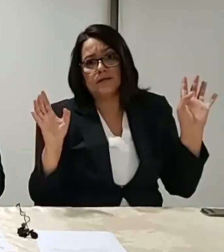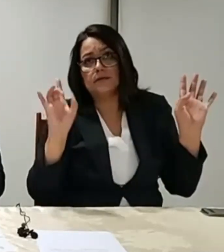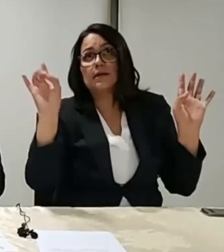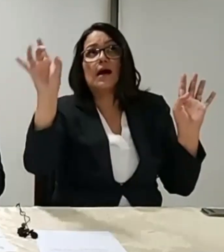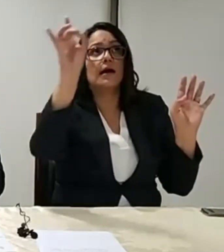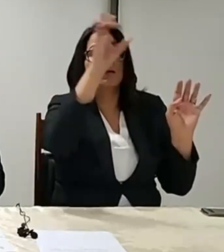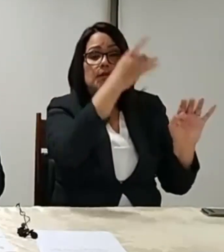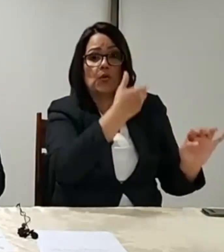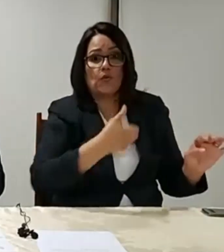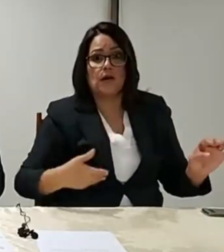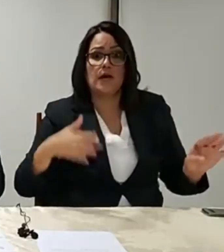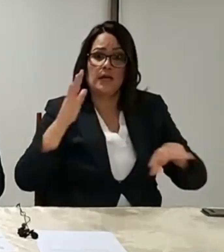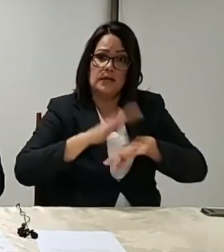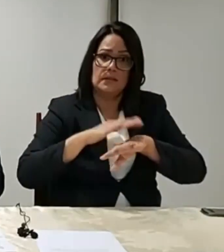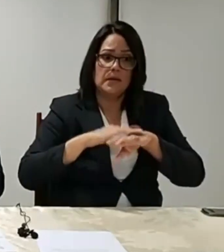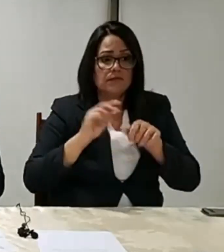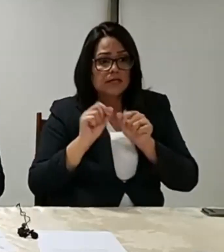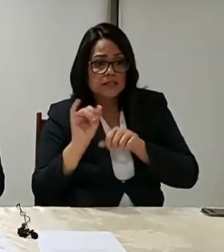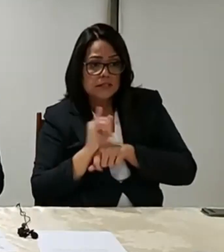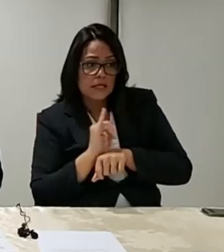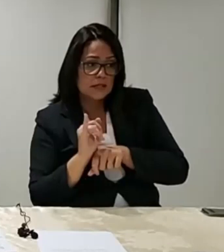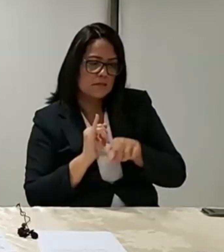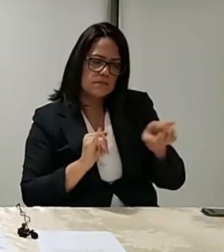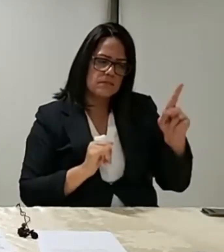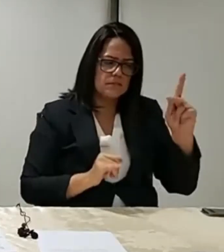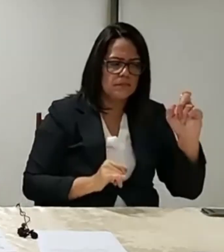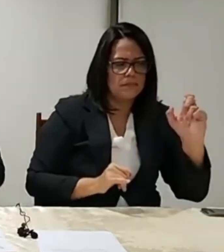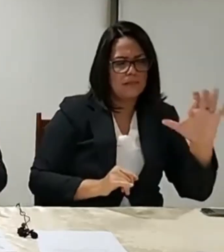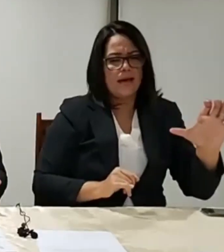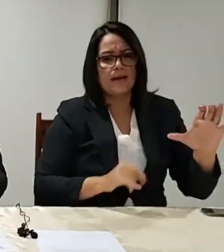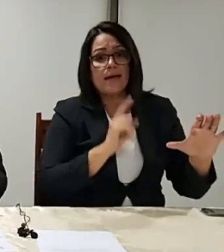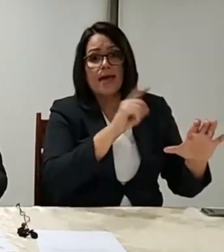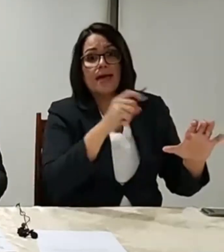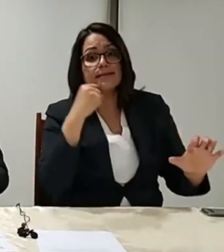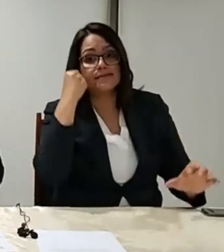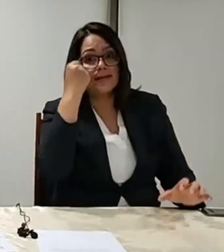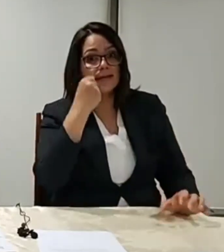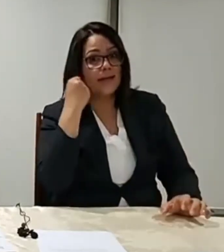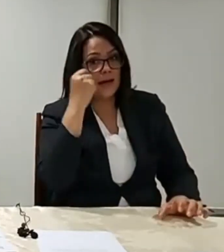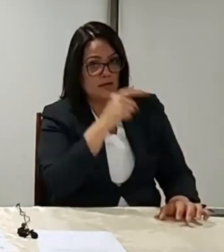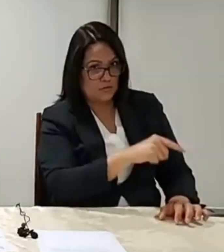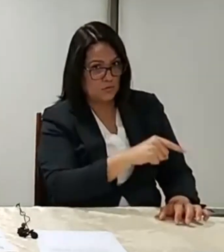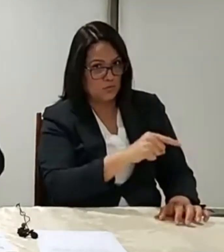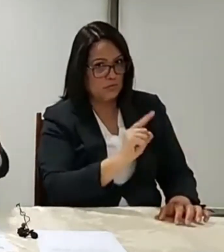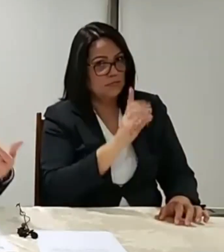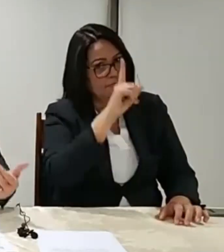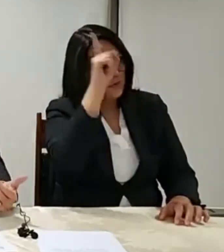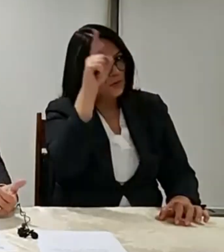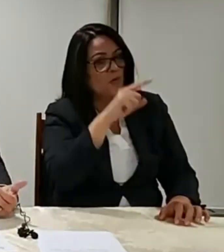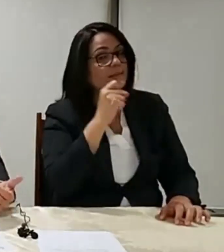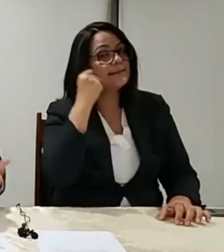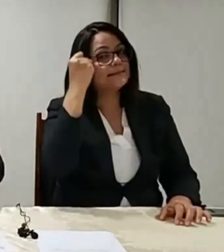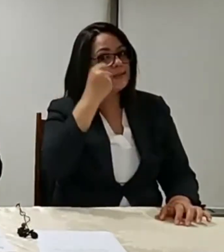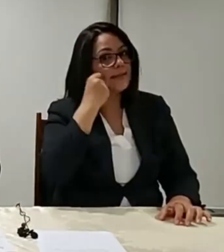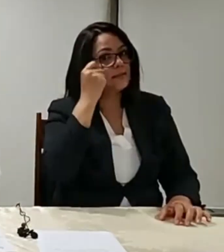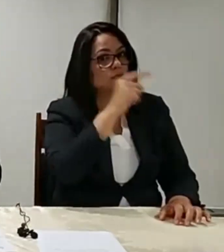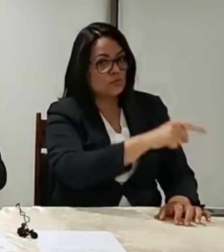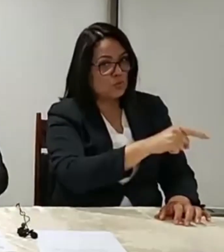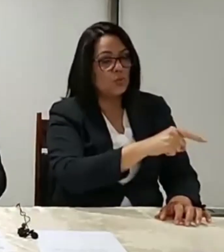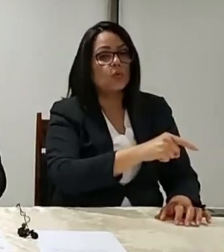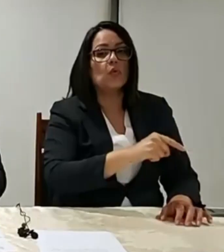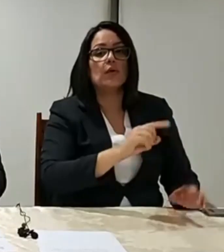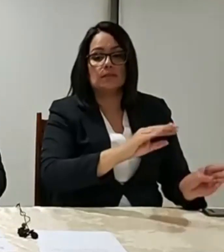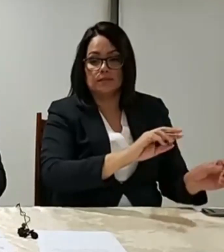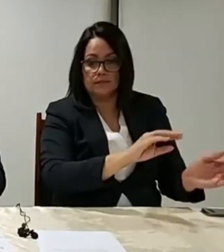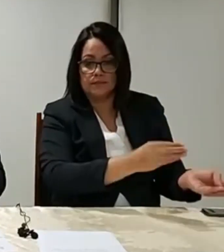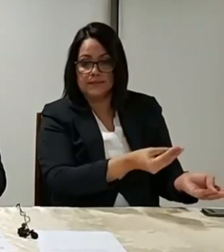os gatilhos ali nessa PEC ou não. Essa PEC veio do Senado, foi de um senador. Na Câmara, foi possível